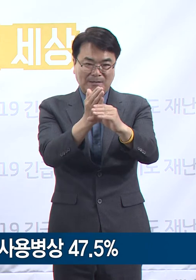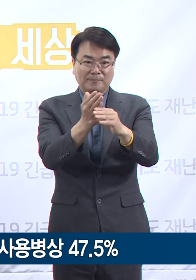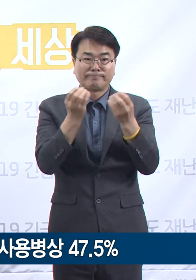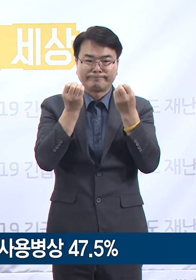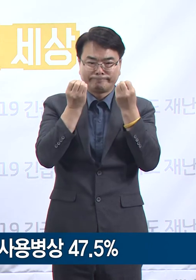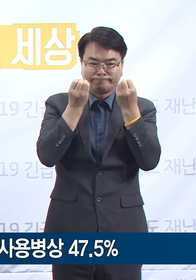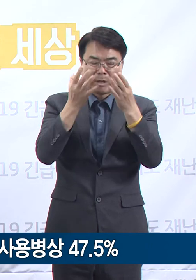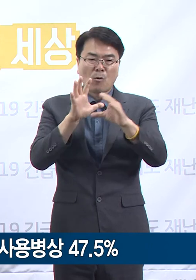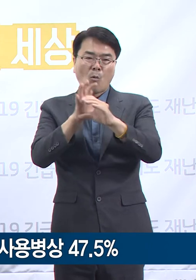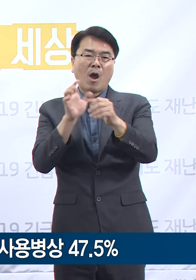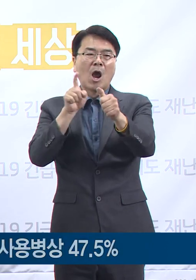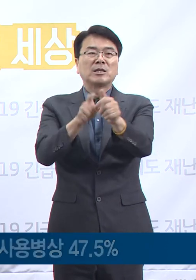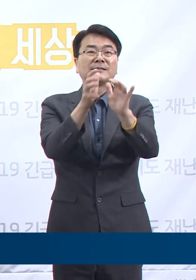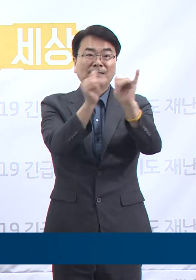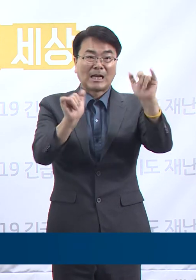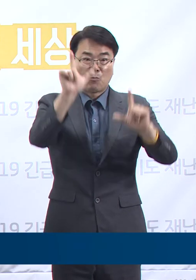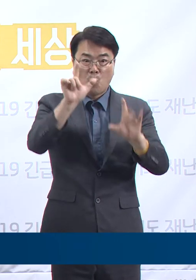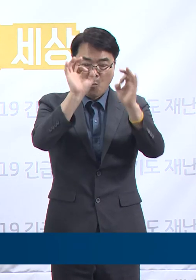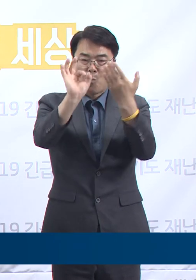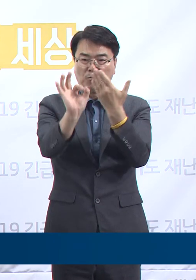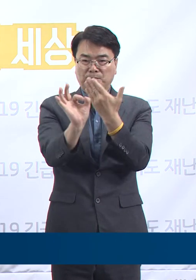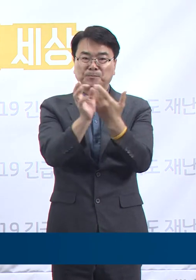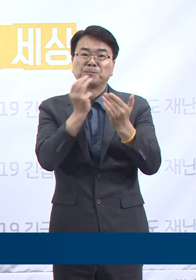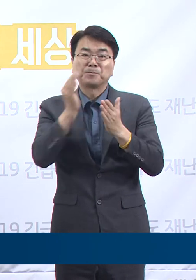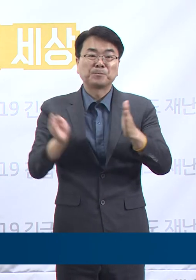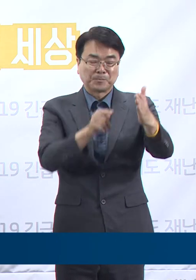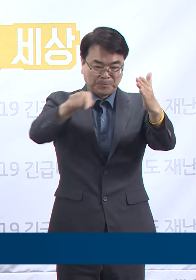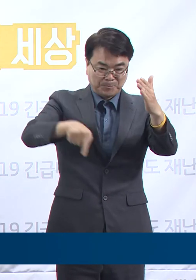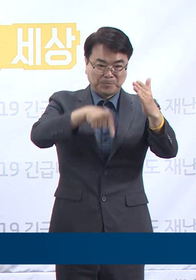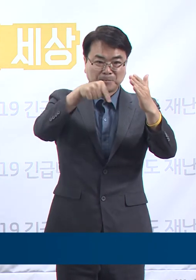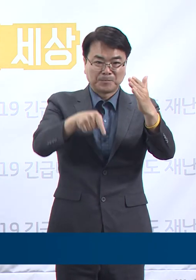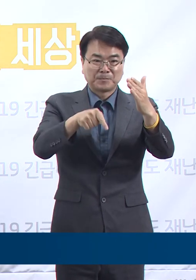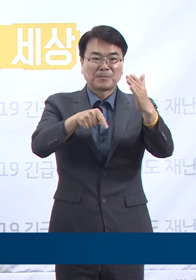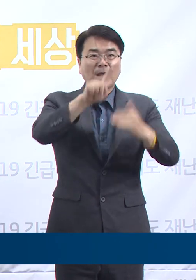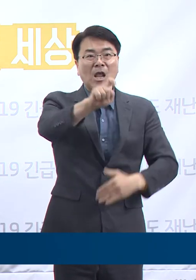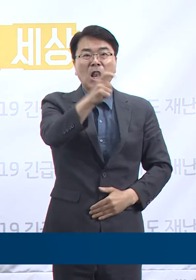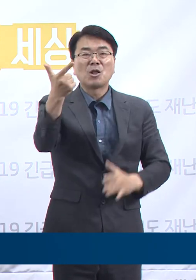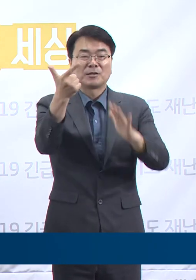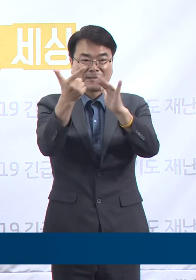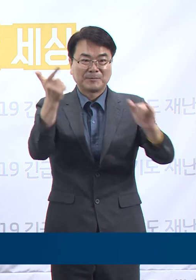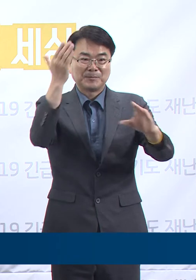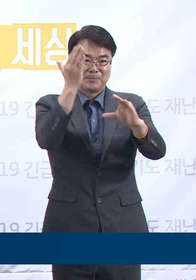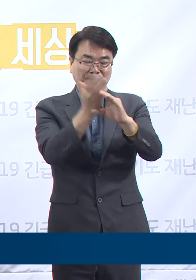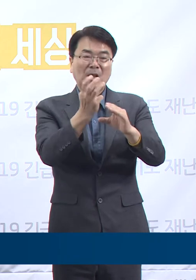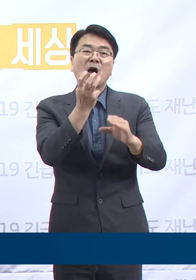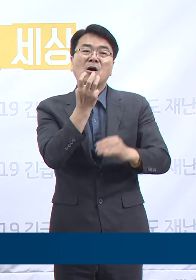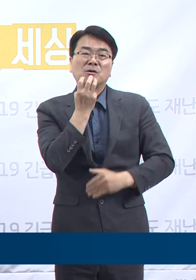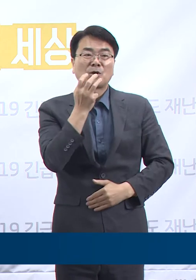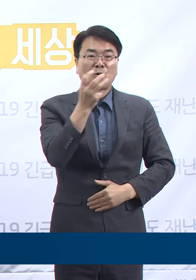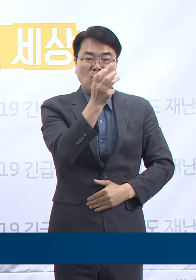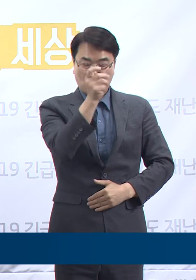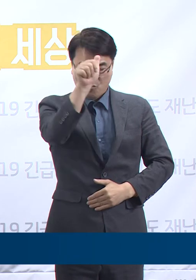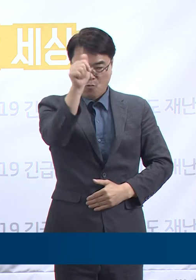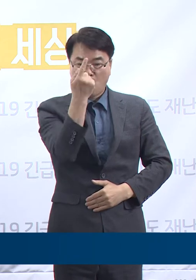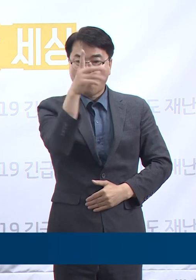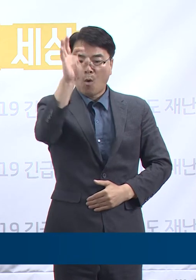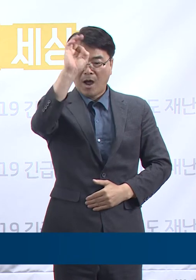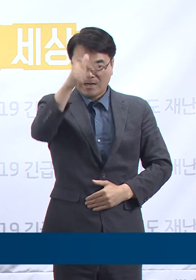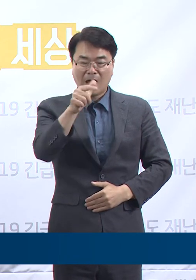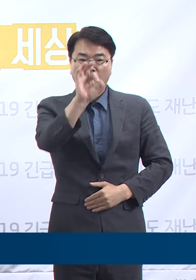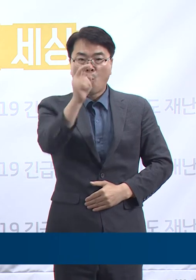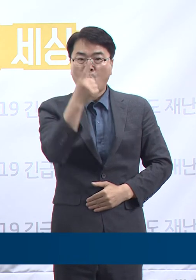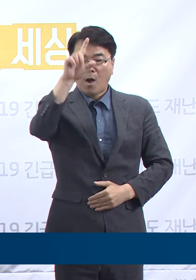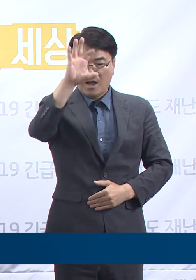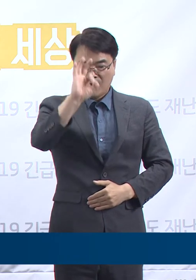현황에 대해 말씀드리겠습니다. 도내 발생한 신규 확진자는 총 16명으로 서울 관악 왕성교회 관련 2명과